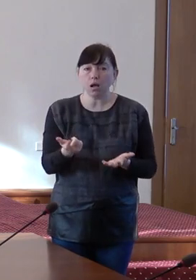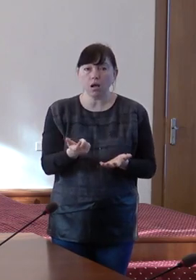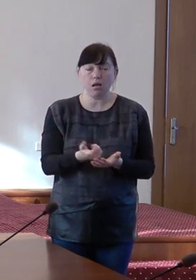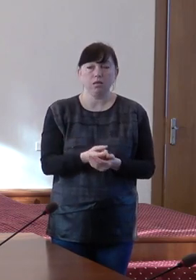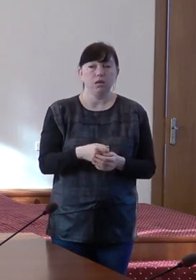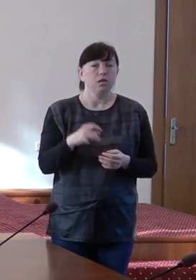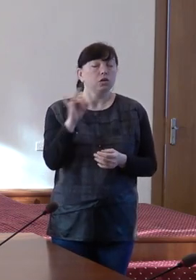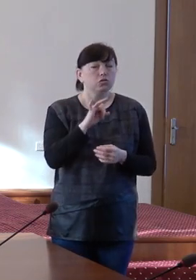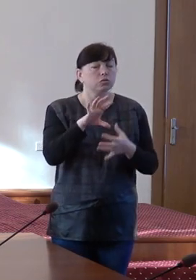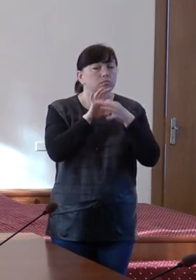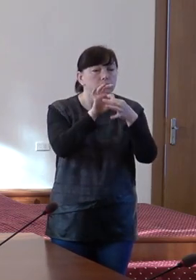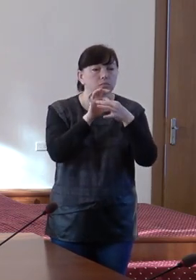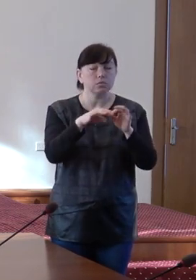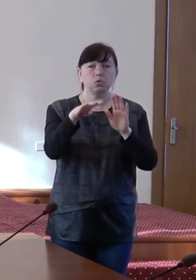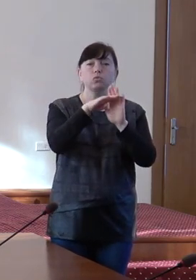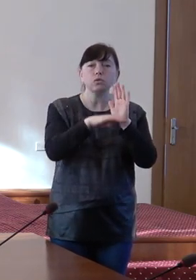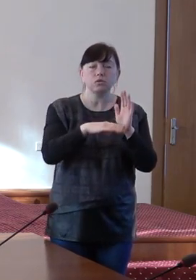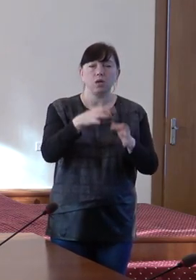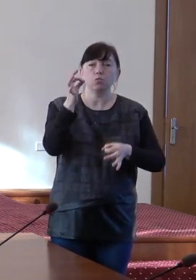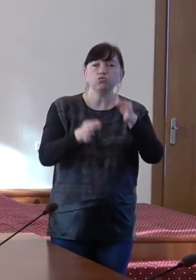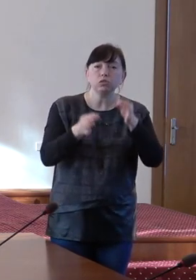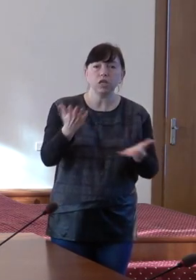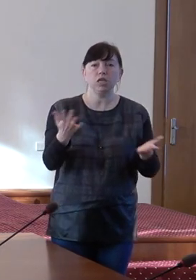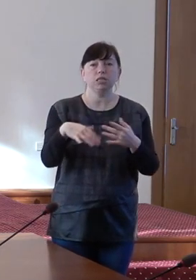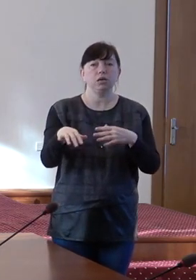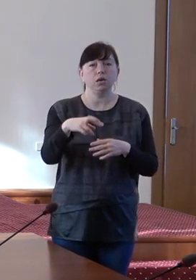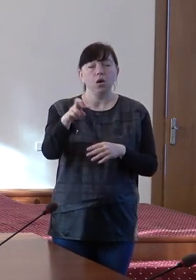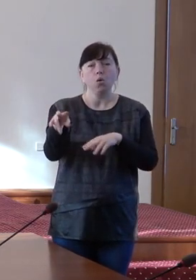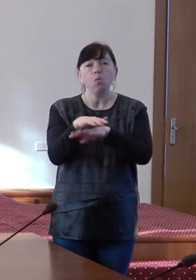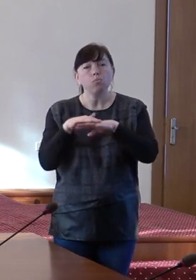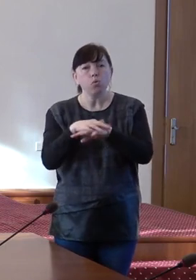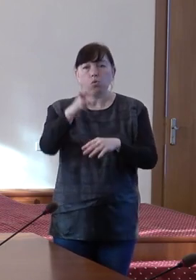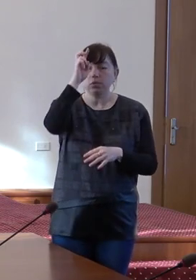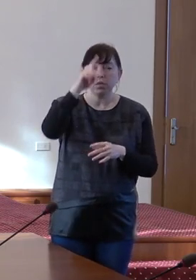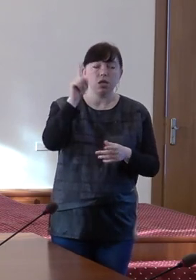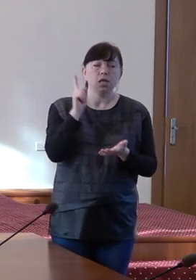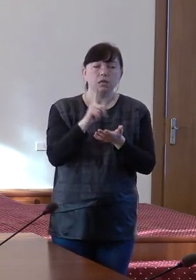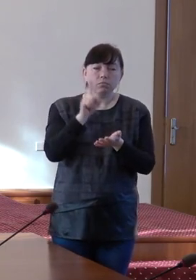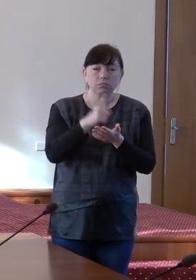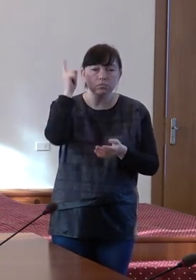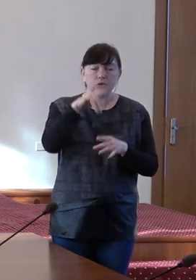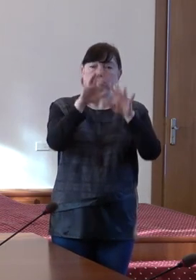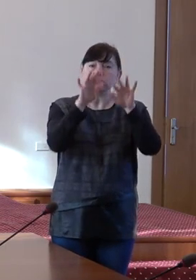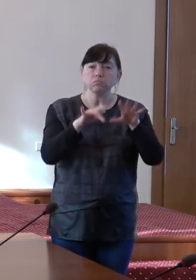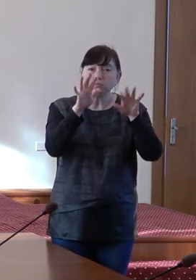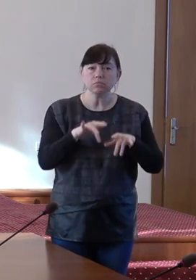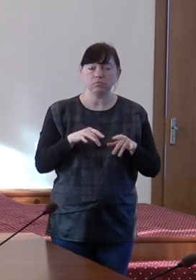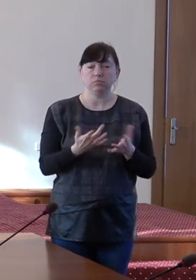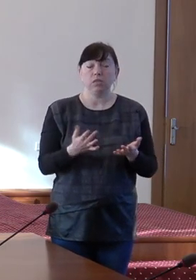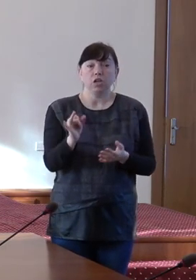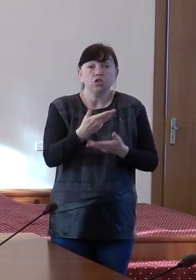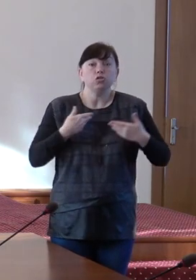Interacționează foarte mult cu sistemul de justiție, sistemul public. Trebuie să aibă competențe digitale foarte bine dezvoltate. Iar noi